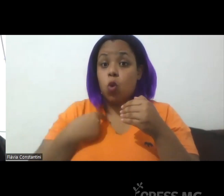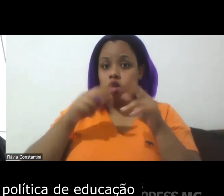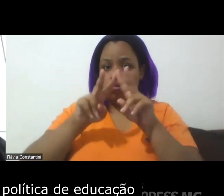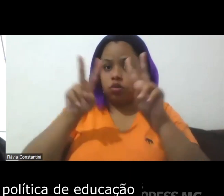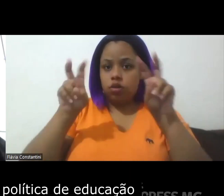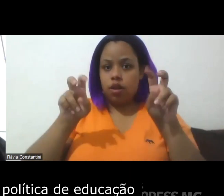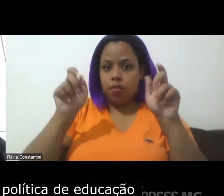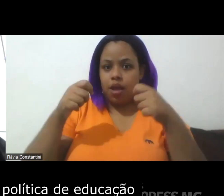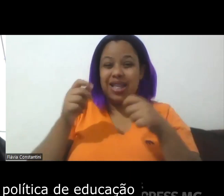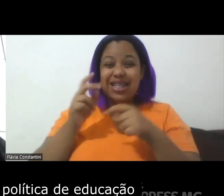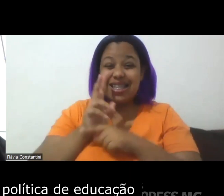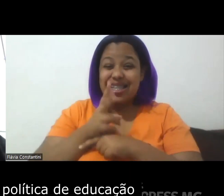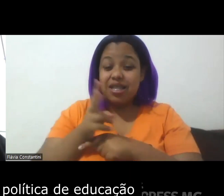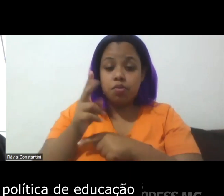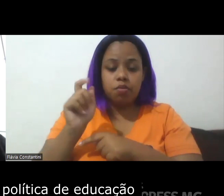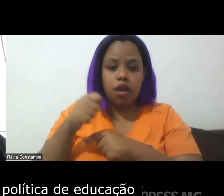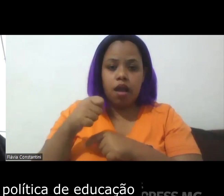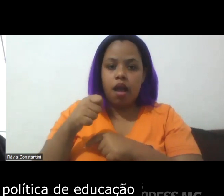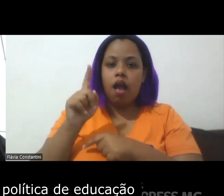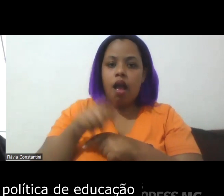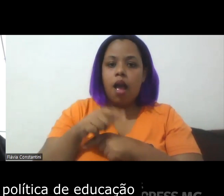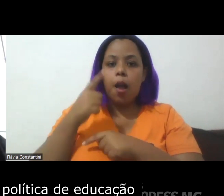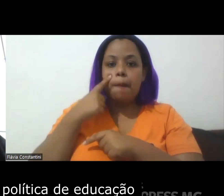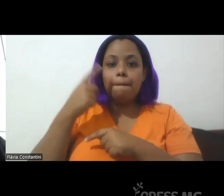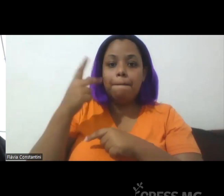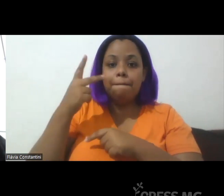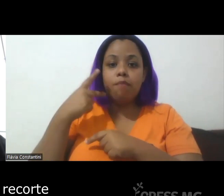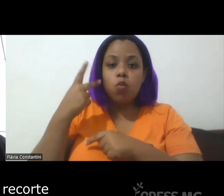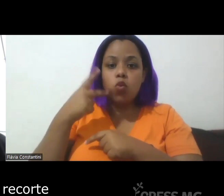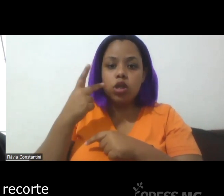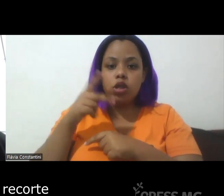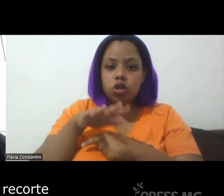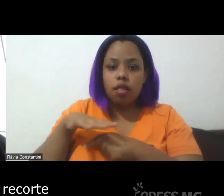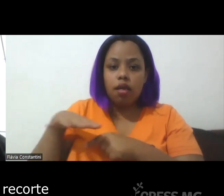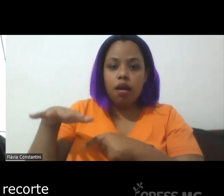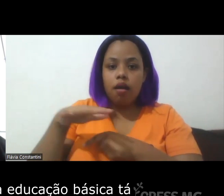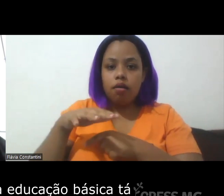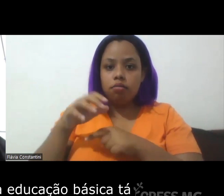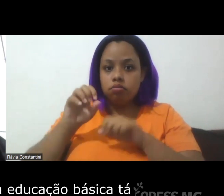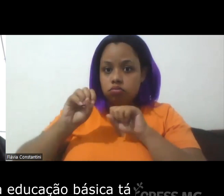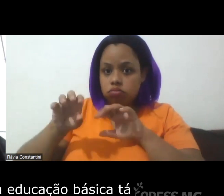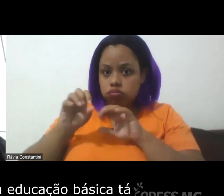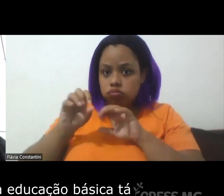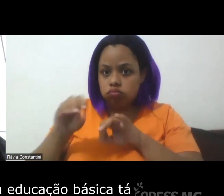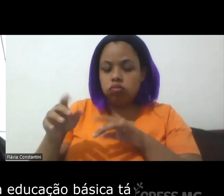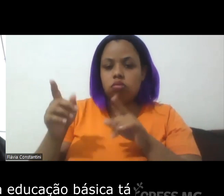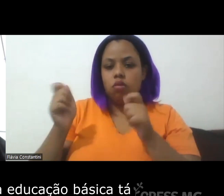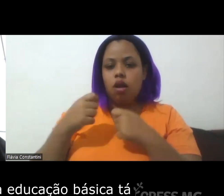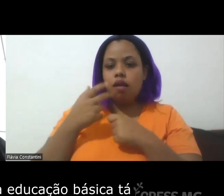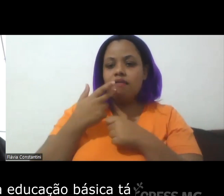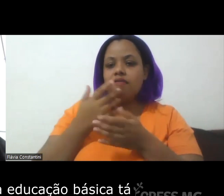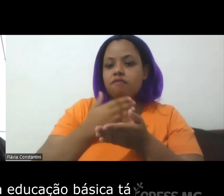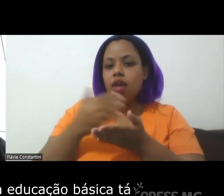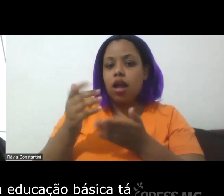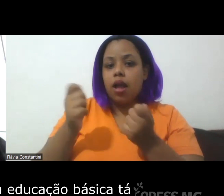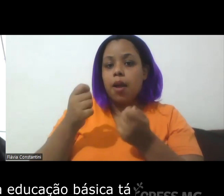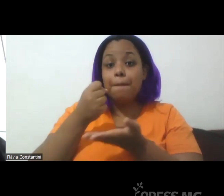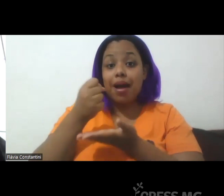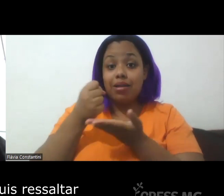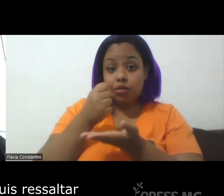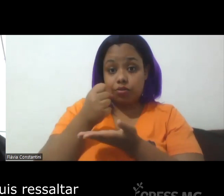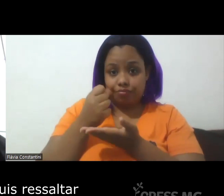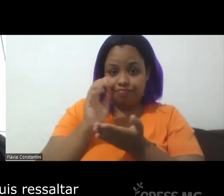especificamente da política de educação com o recorte mais destacado na educação básica.